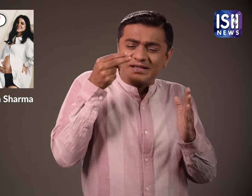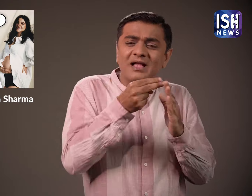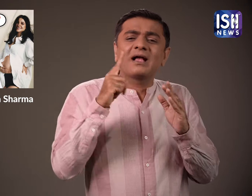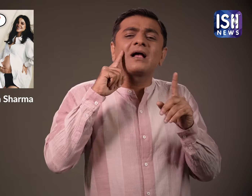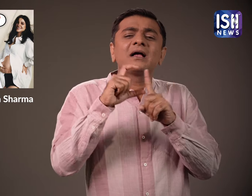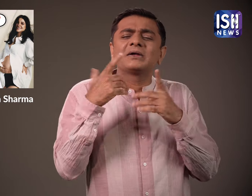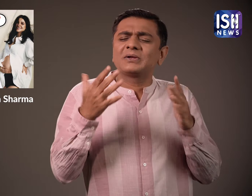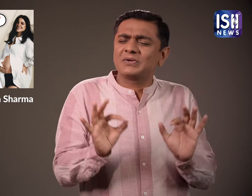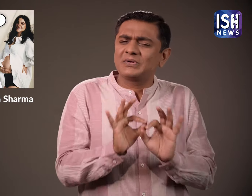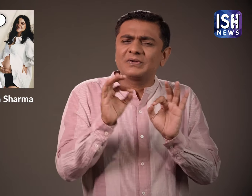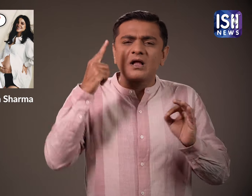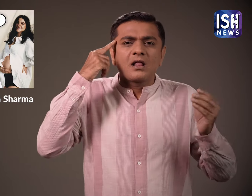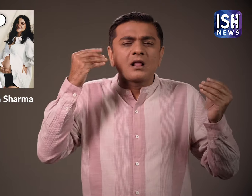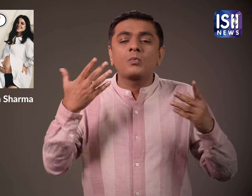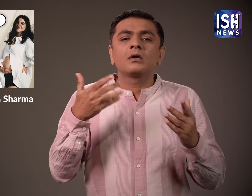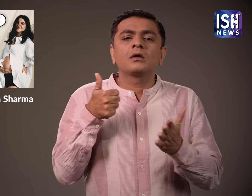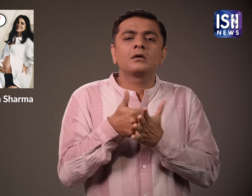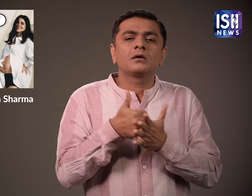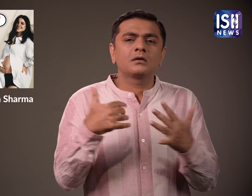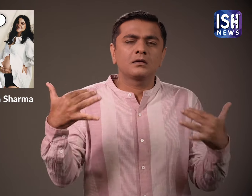फर्जी अकाउंटे जिनको बड़ी संख्या में फॉलो उस चाहिए थे